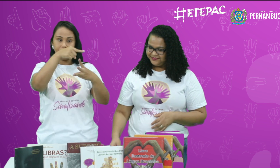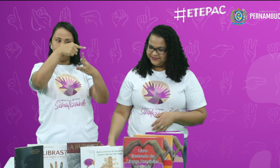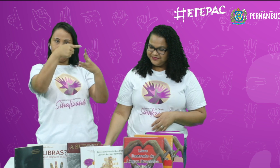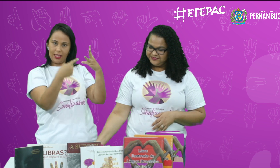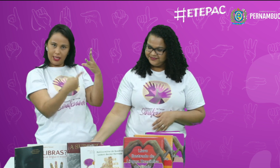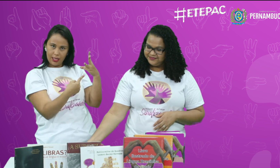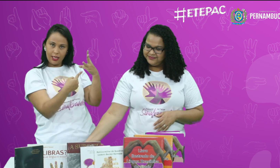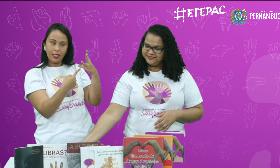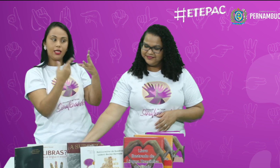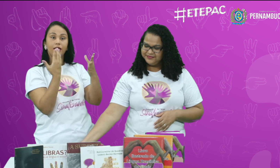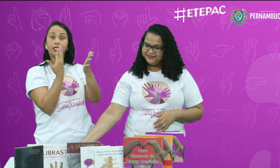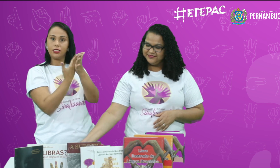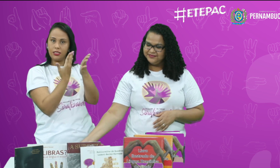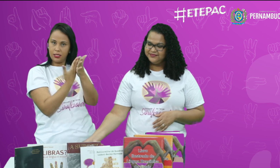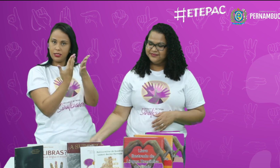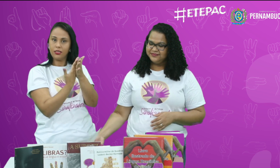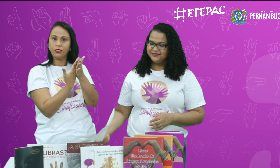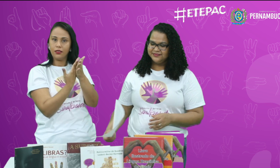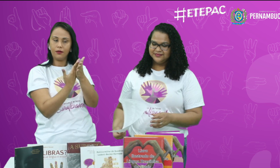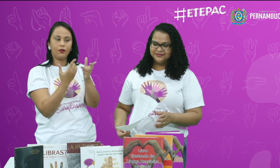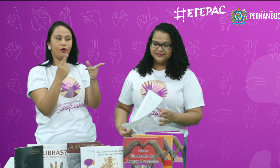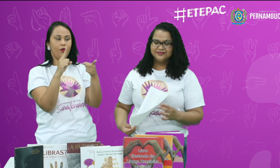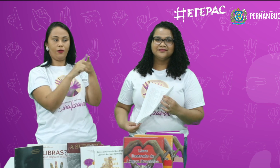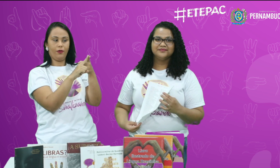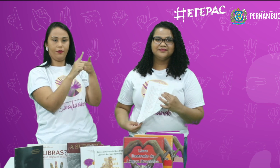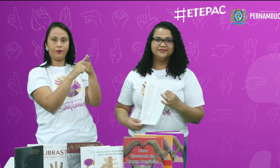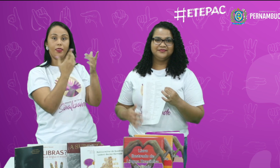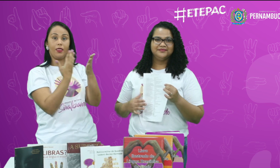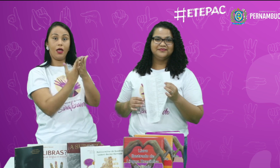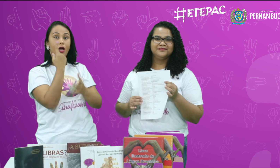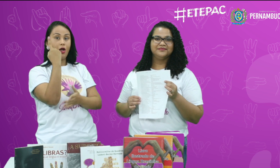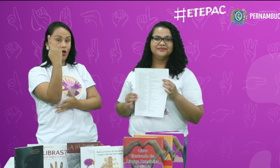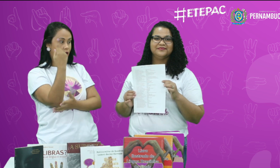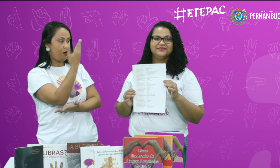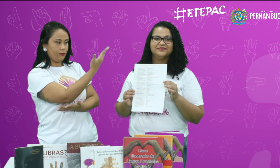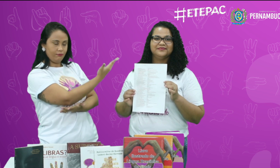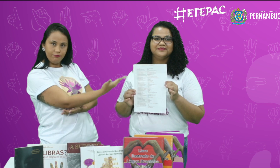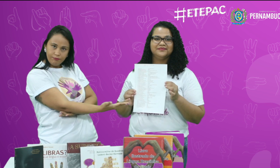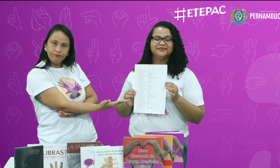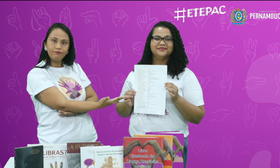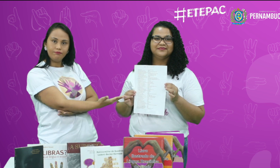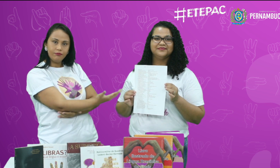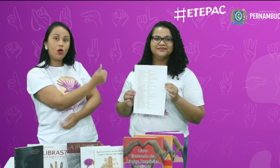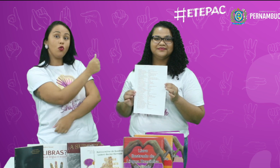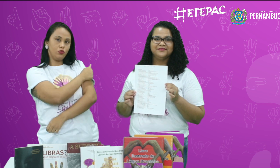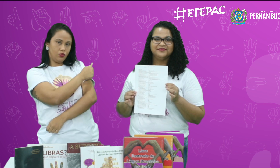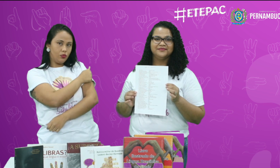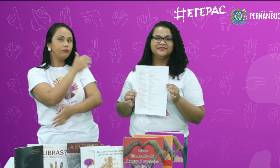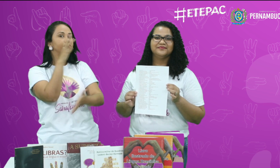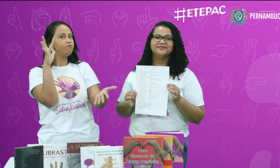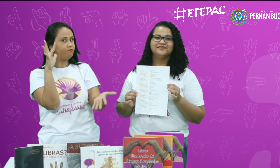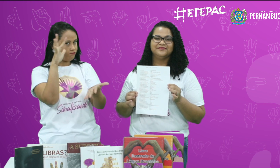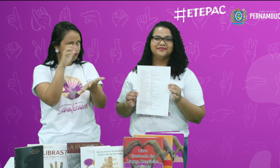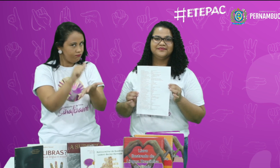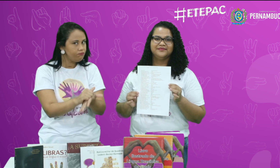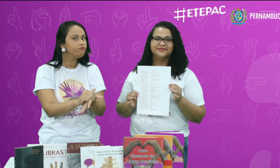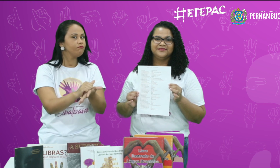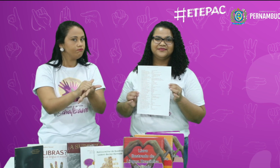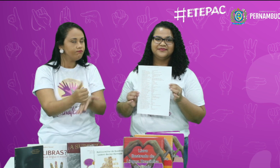ver, nas três aulas, vamos ver as listas da aula 1. Esses são os alunos que se